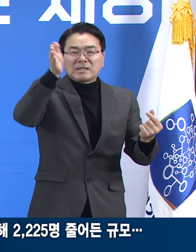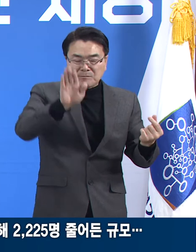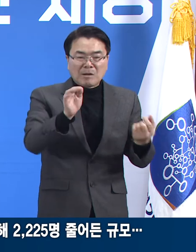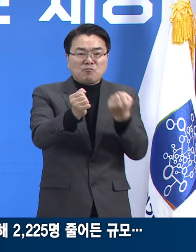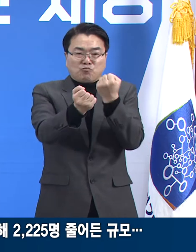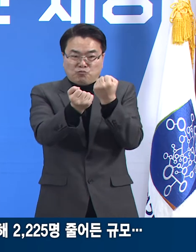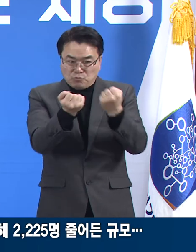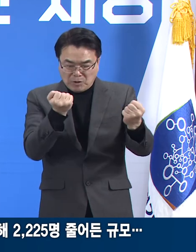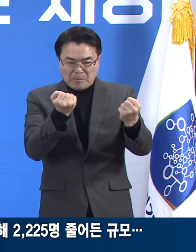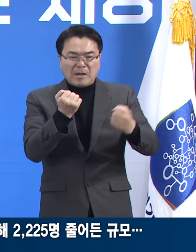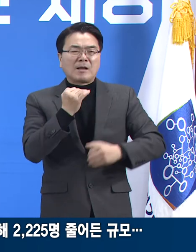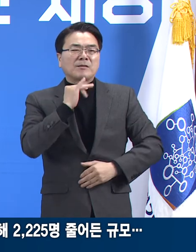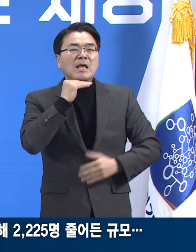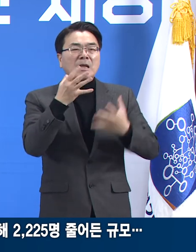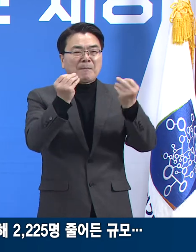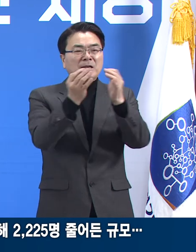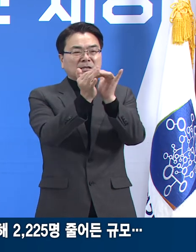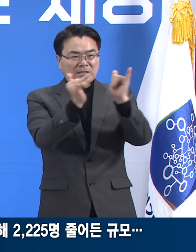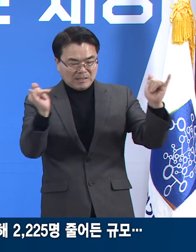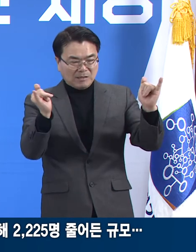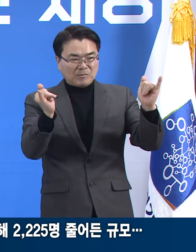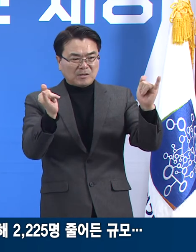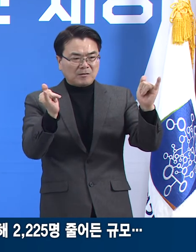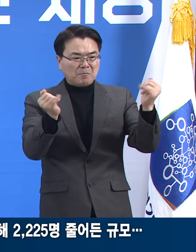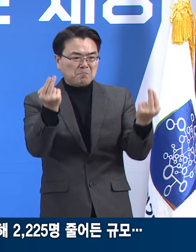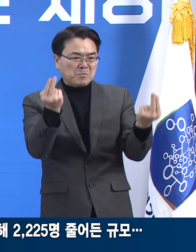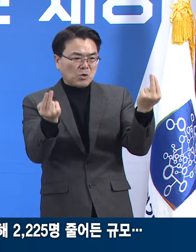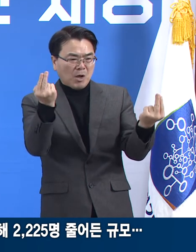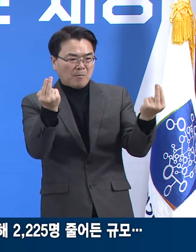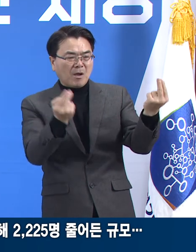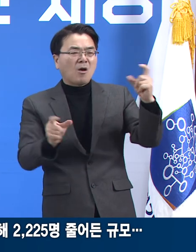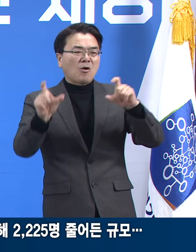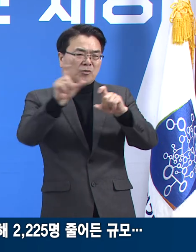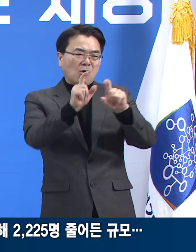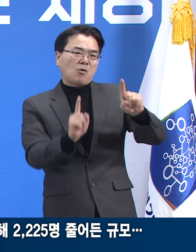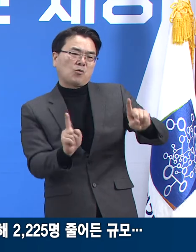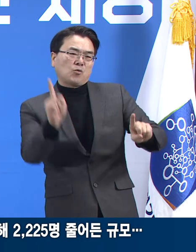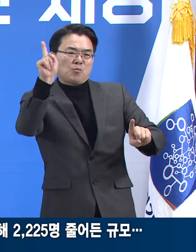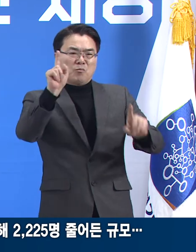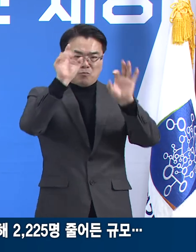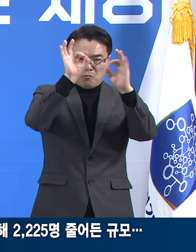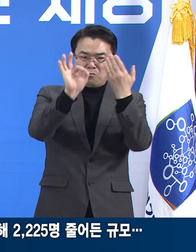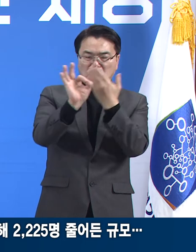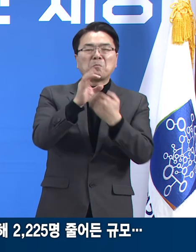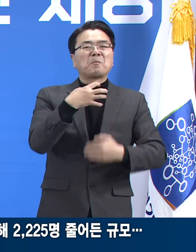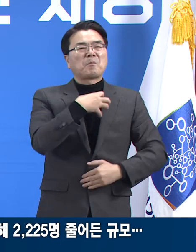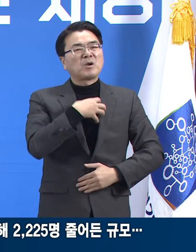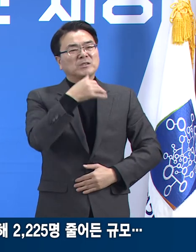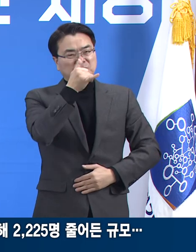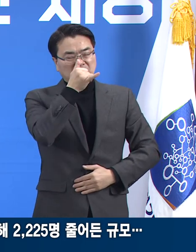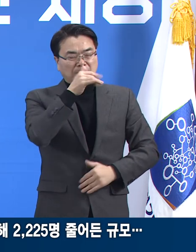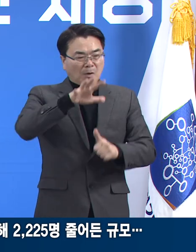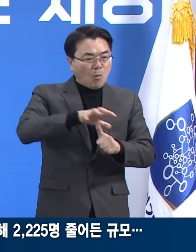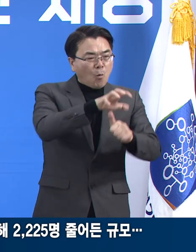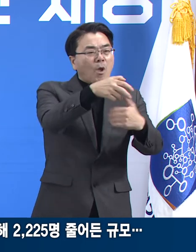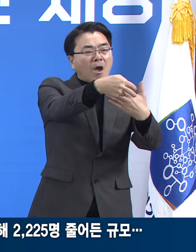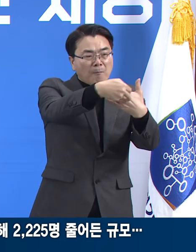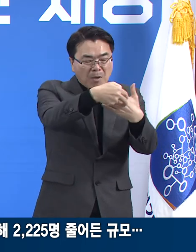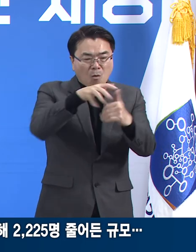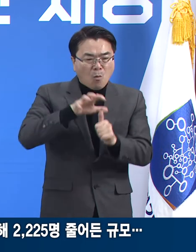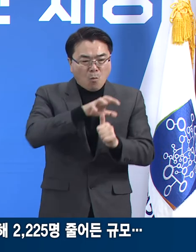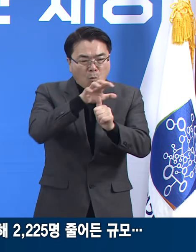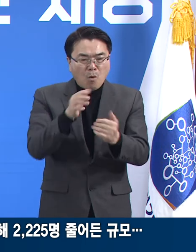작년층과 고령층 발생 비율이 상대적으로 높은 결과는 걱정스럽습니다. 요양병원, 요양원 등